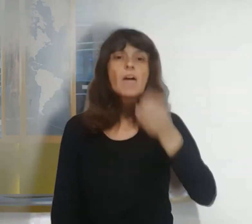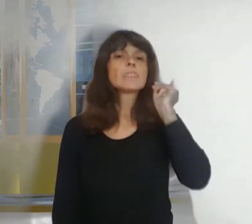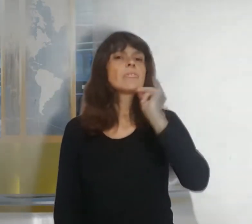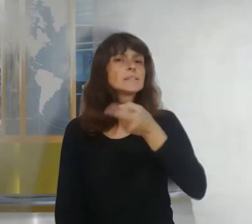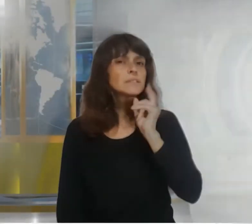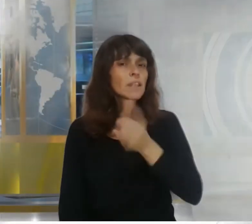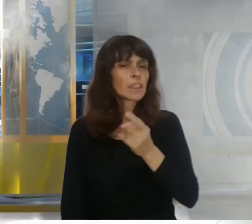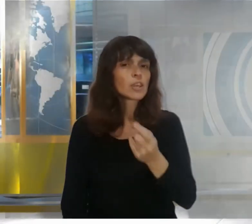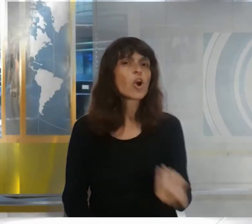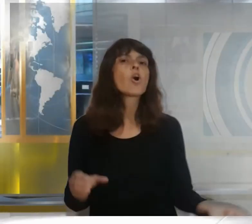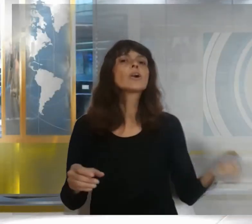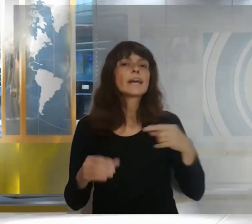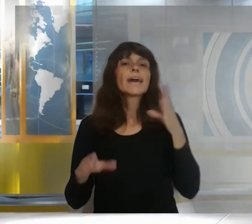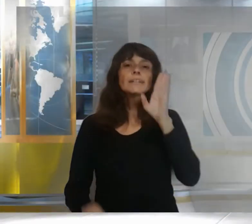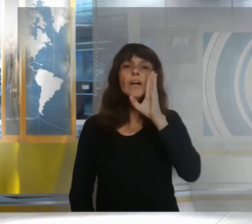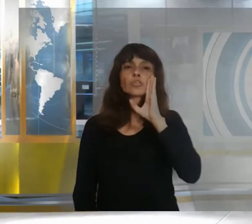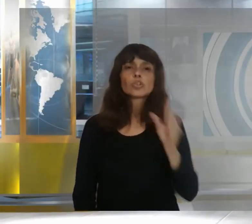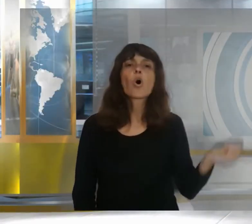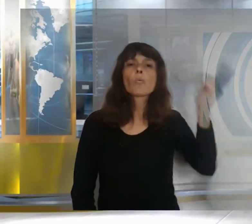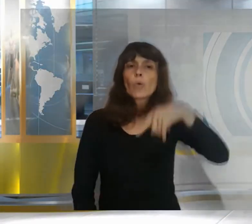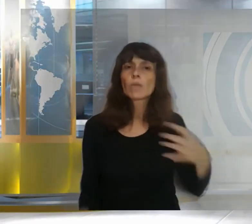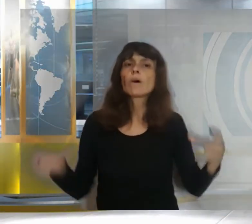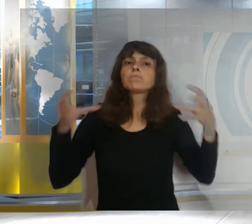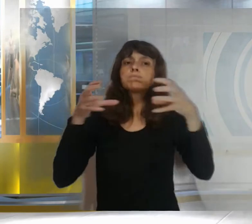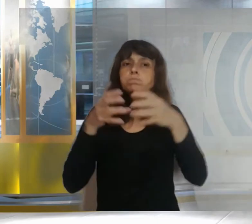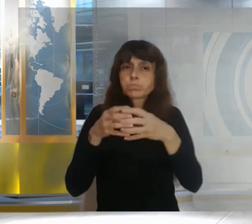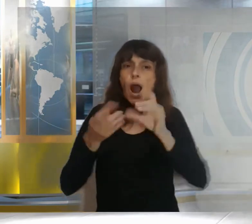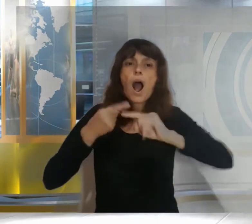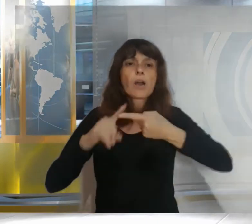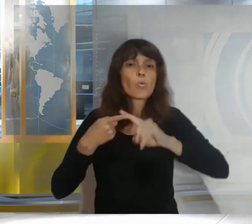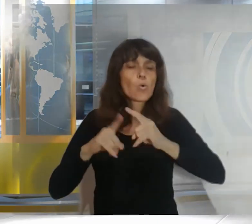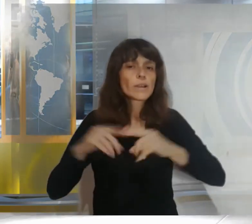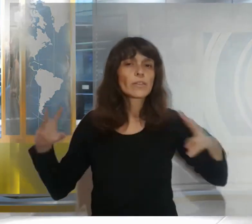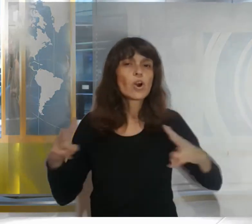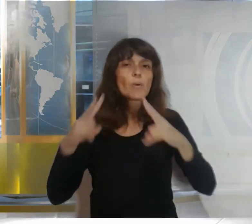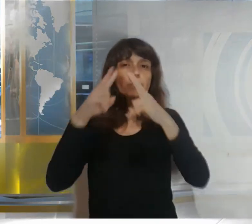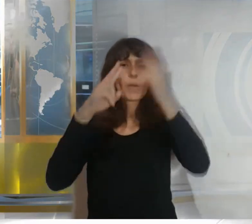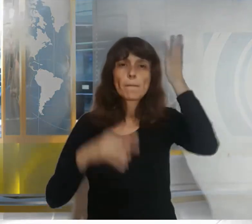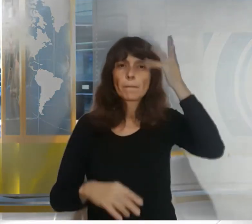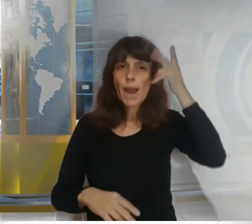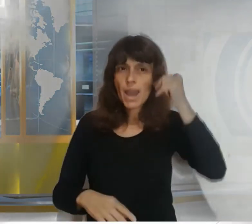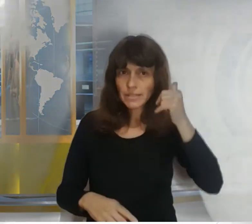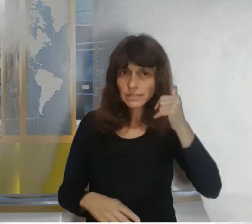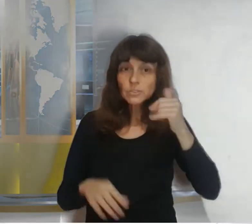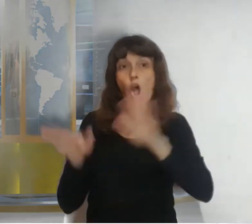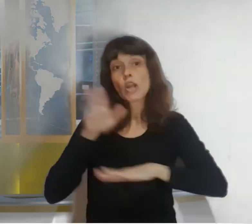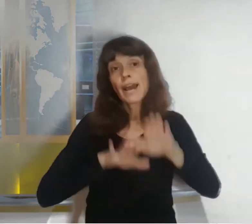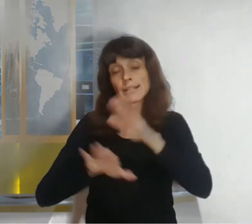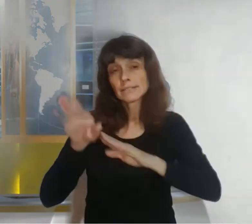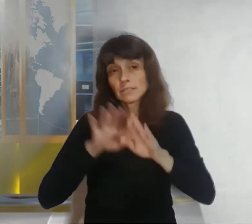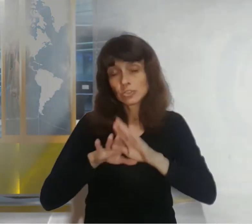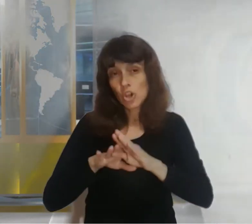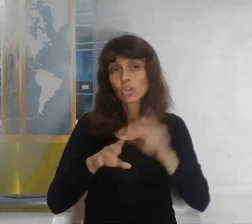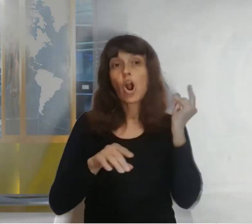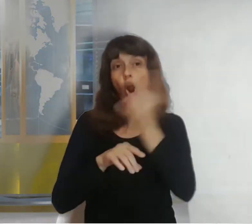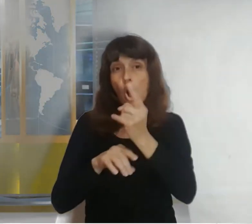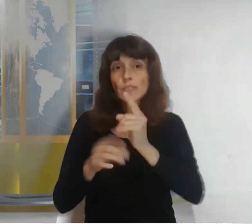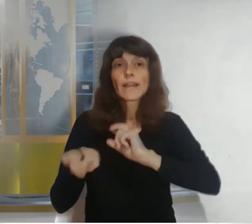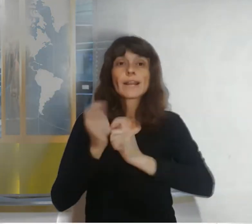al acuerdo de parís para el combate contra el cambio climático además hace obligatorio el